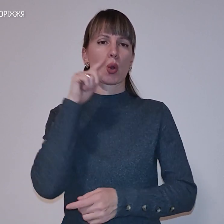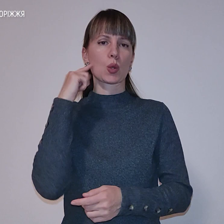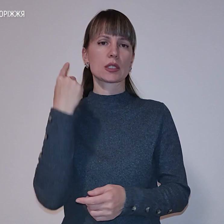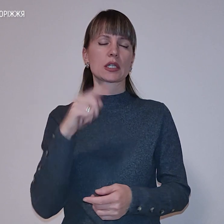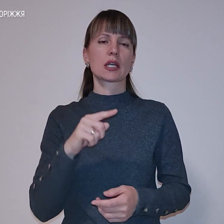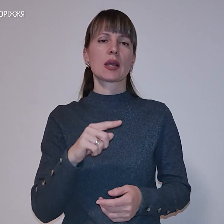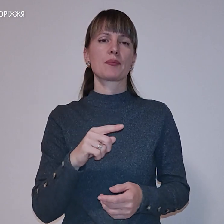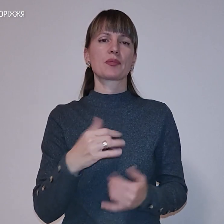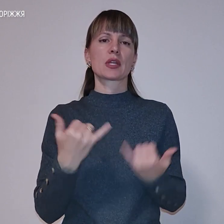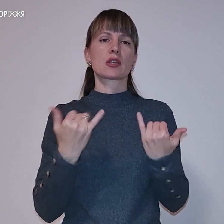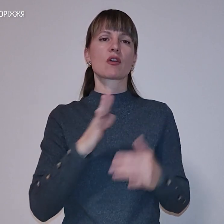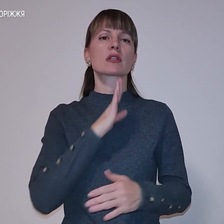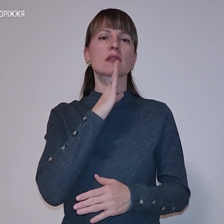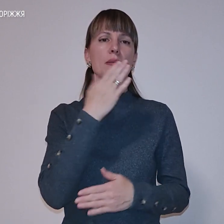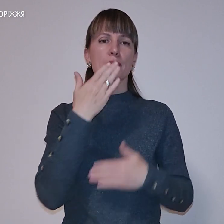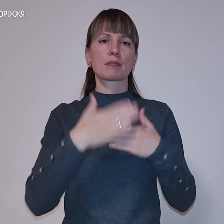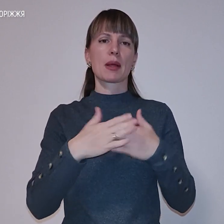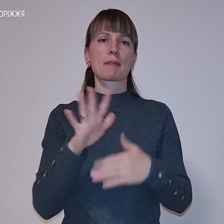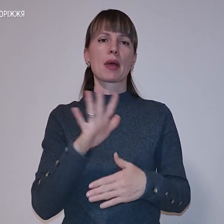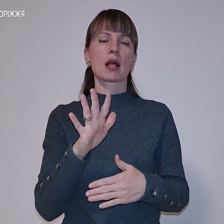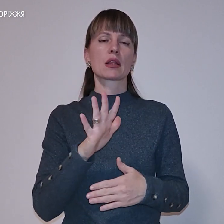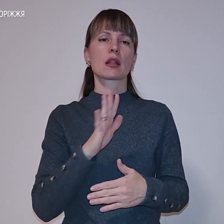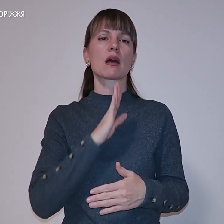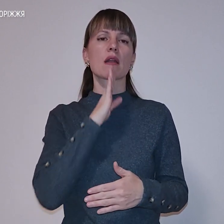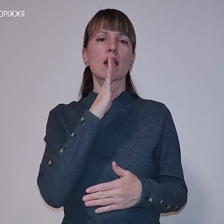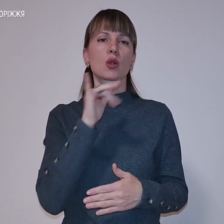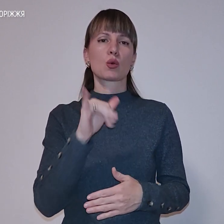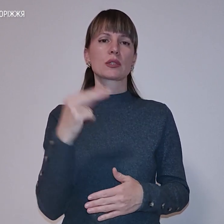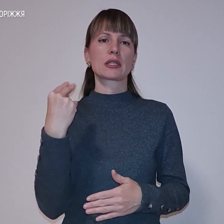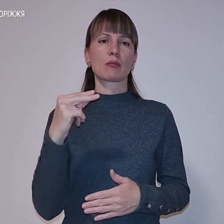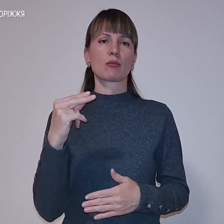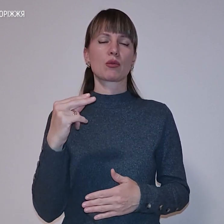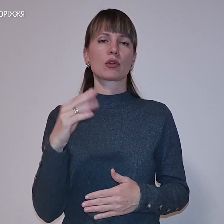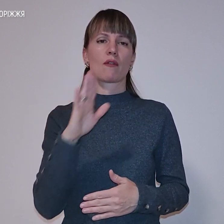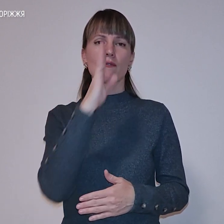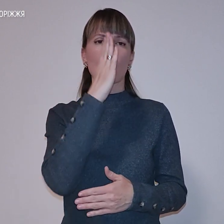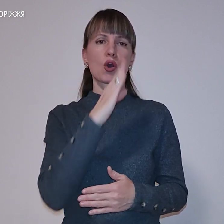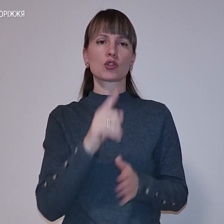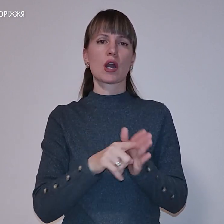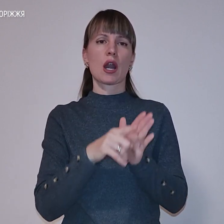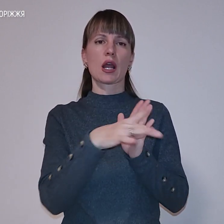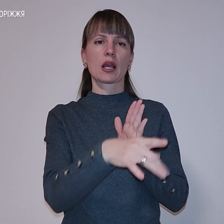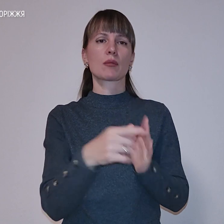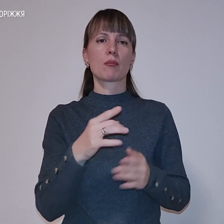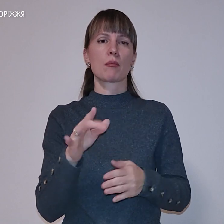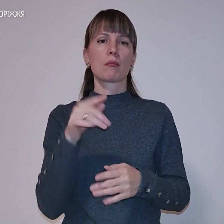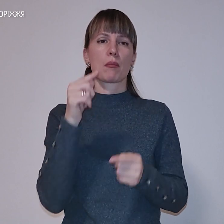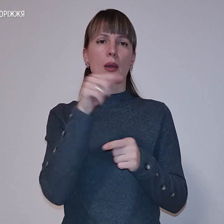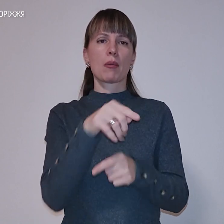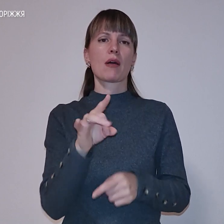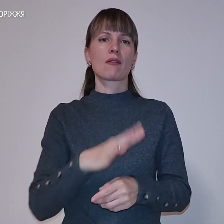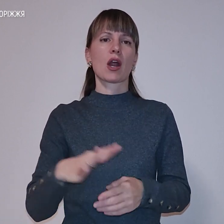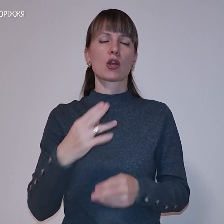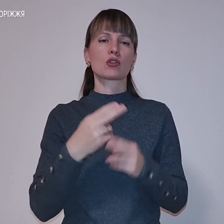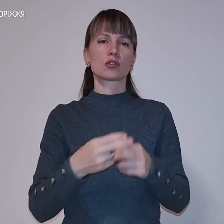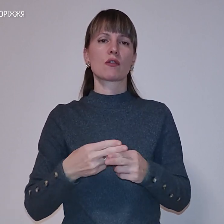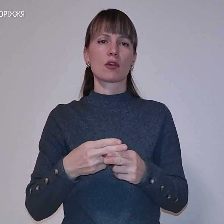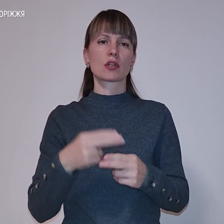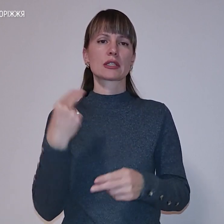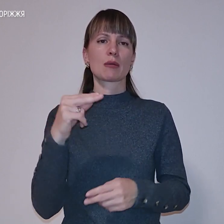Сьогодні зранку близько п'ятої години ранку у Запоріжжі ворожі ракети потрапили у район залізничного вокзалу «Запоріжжя-2» та